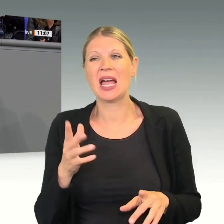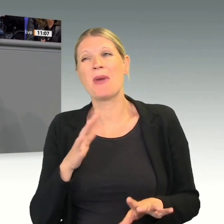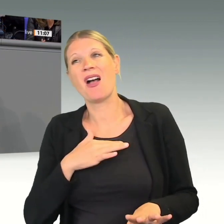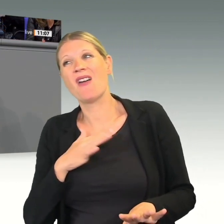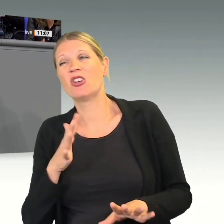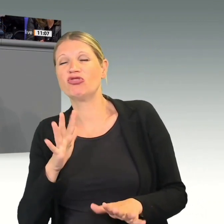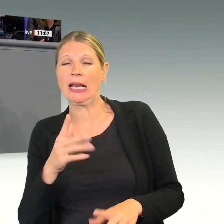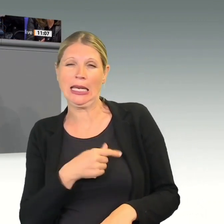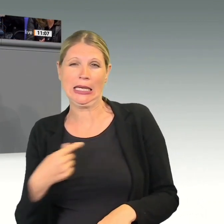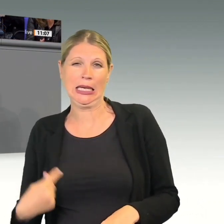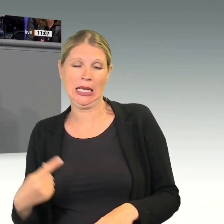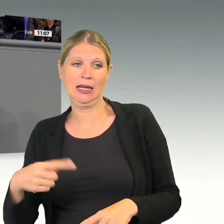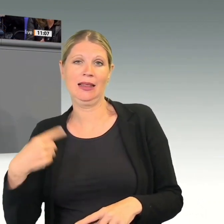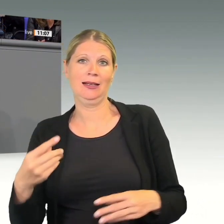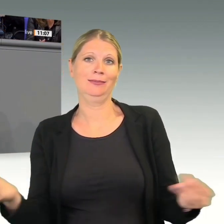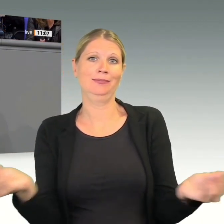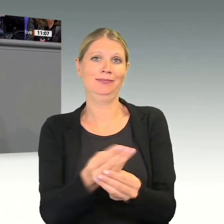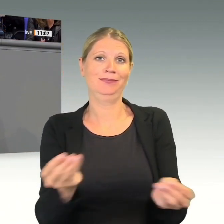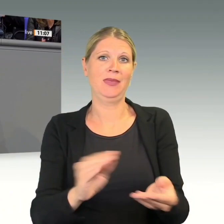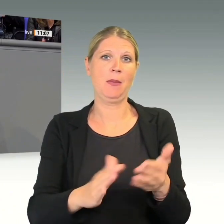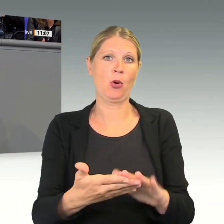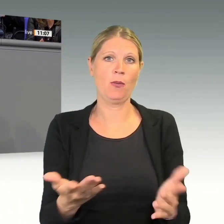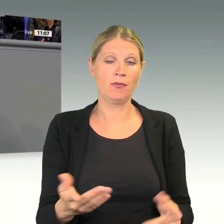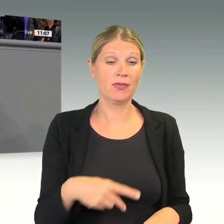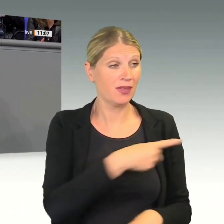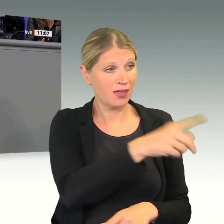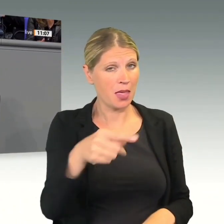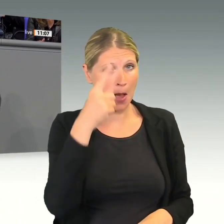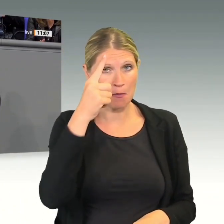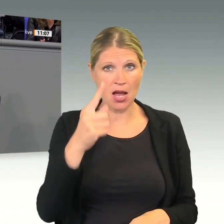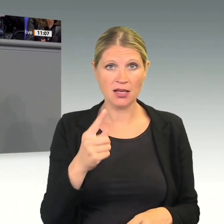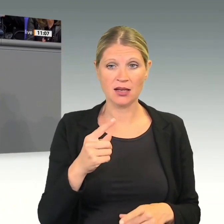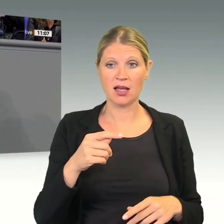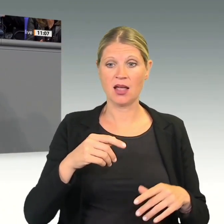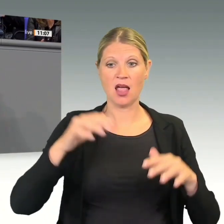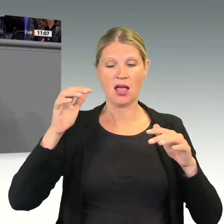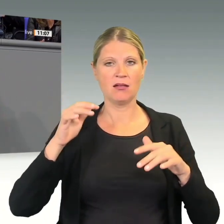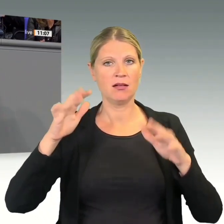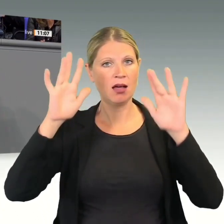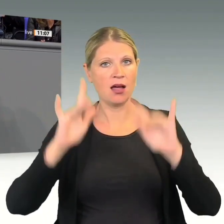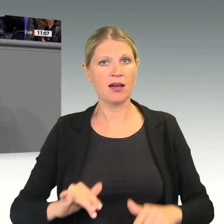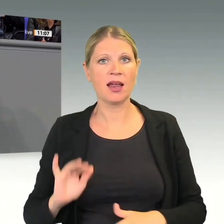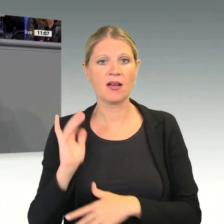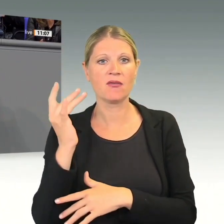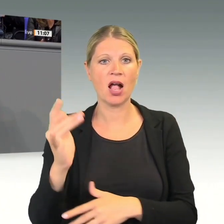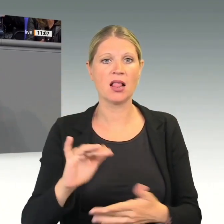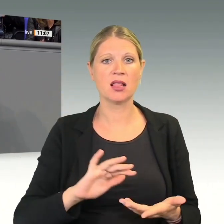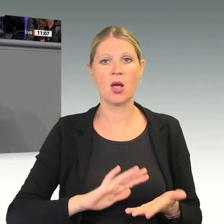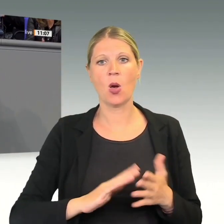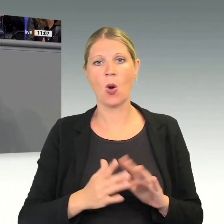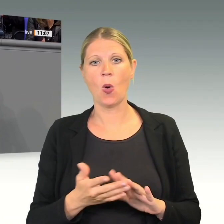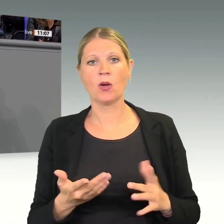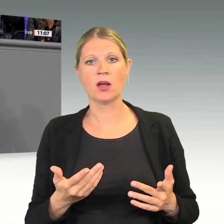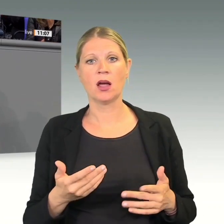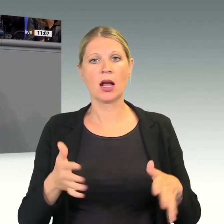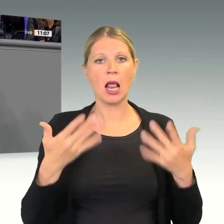Wer allen Ernstes meint, er täte dem Regenwald, dem Klima oder der indigenen Bevölkerung einen Gefallen, wenn das Abkommen scheitert, dem entgegne ich, du bist